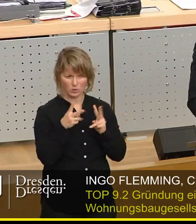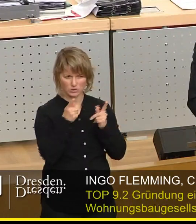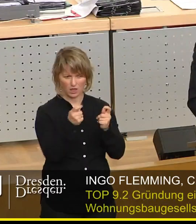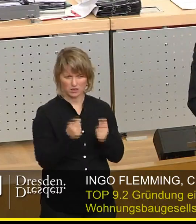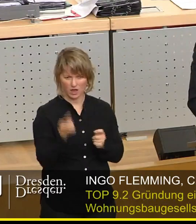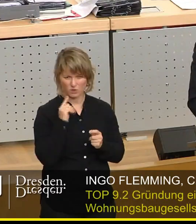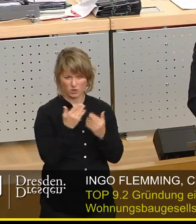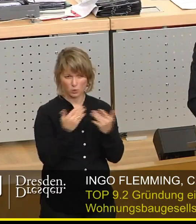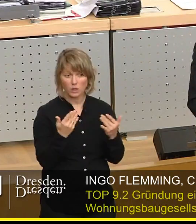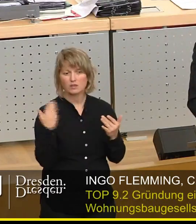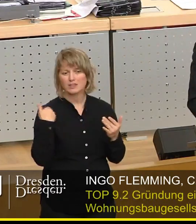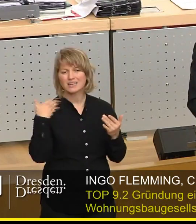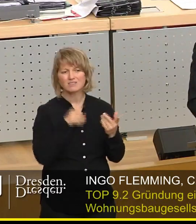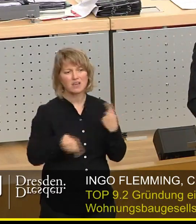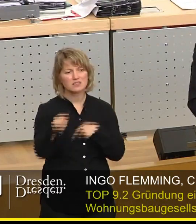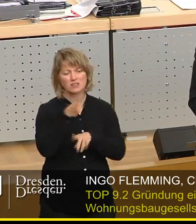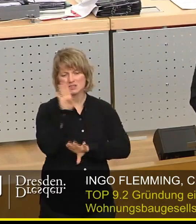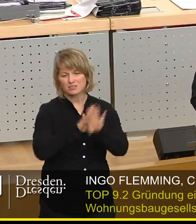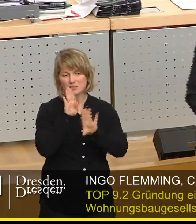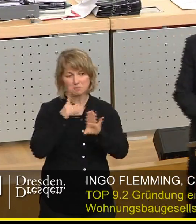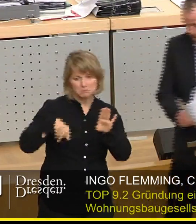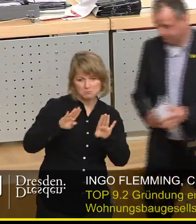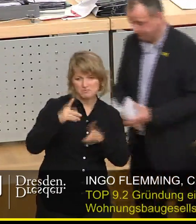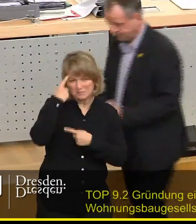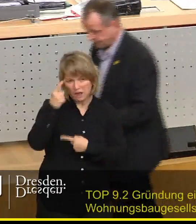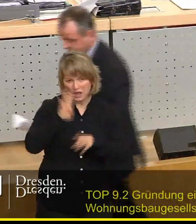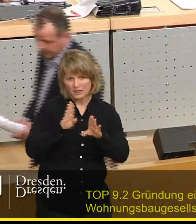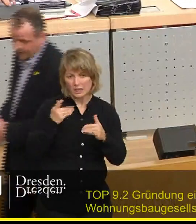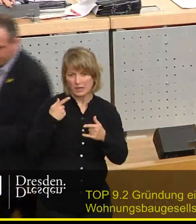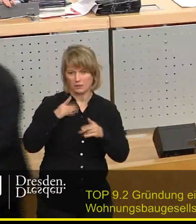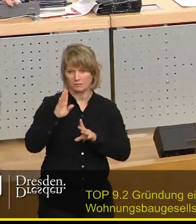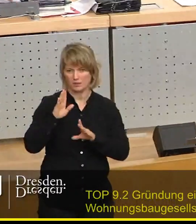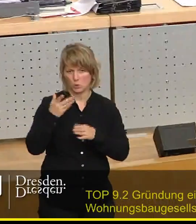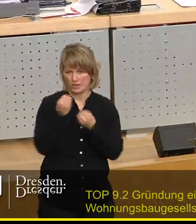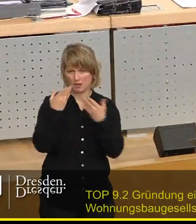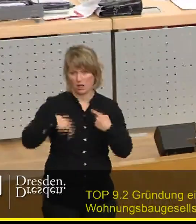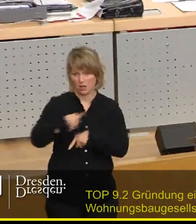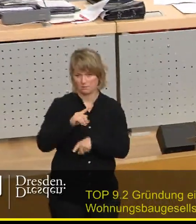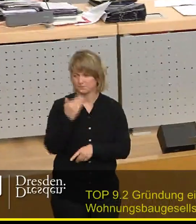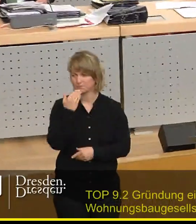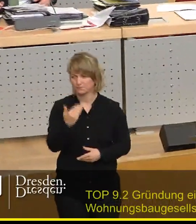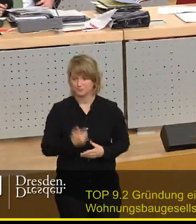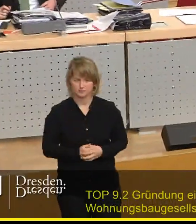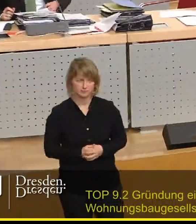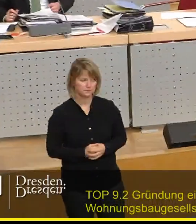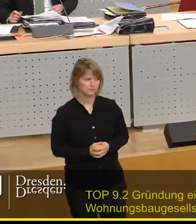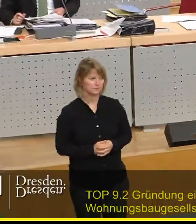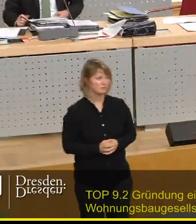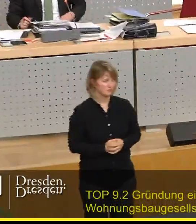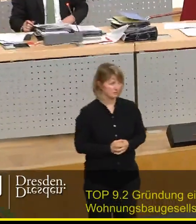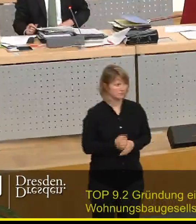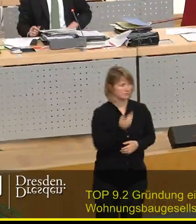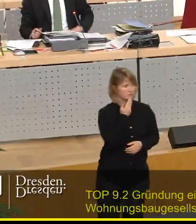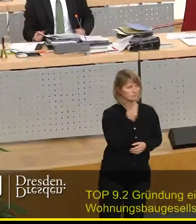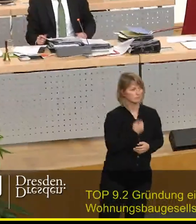uns noch nicht abstimmen konnten, wie wir damit umgehen. Vielen Dank. Fraktion Die